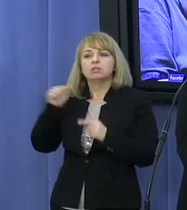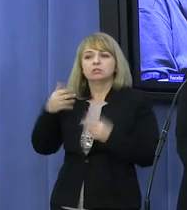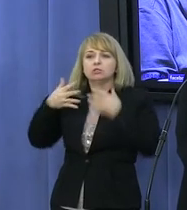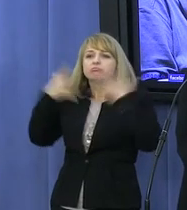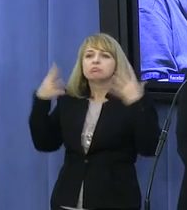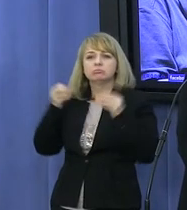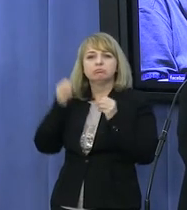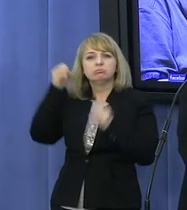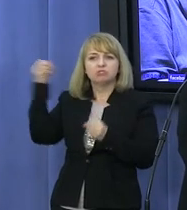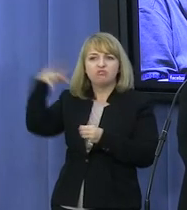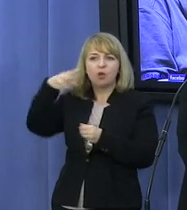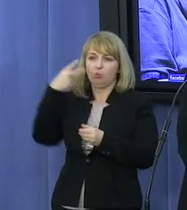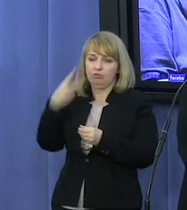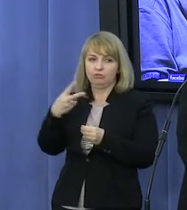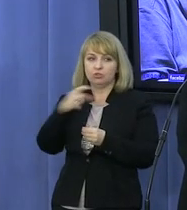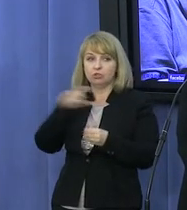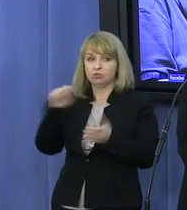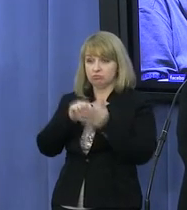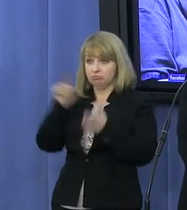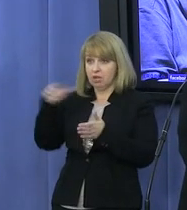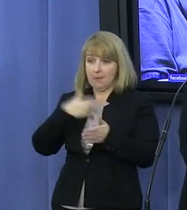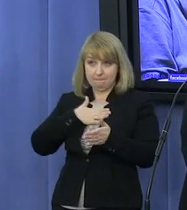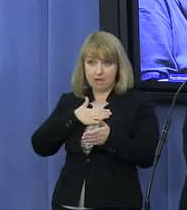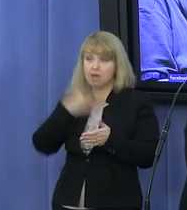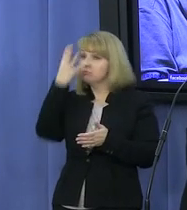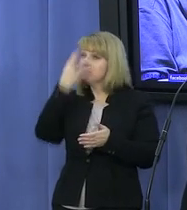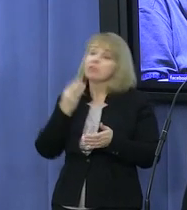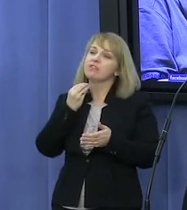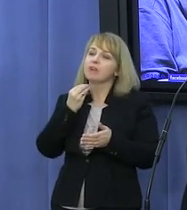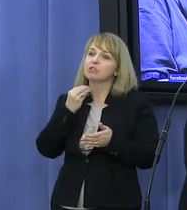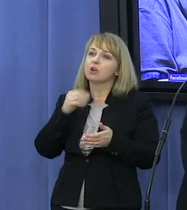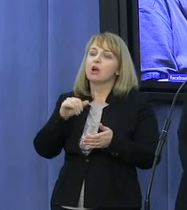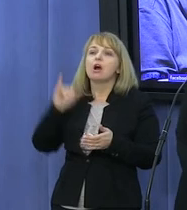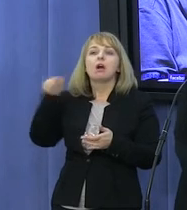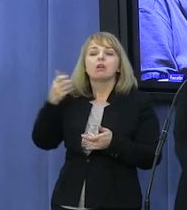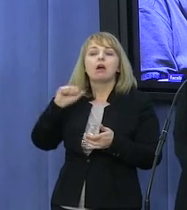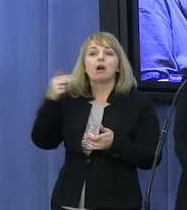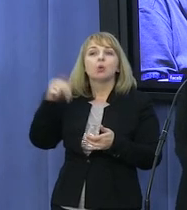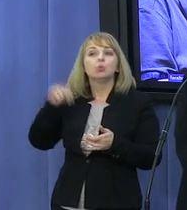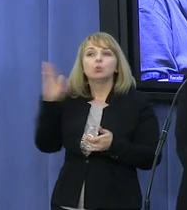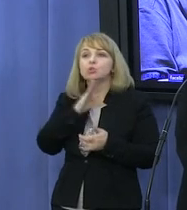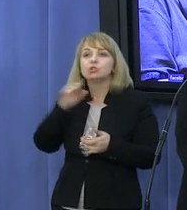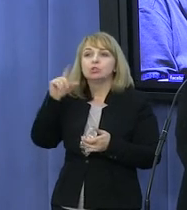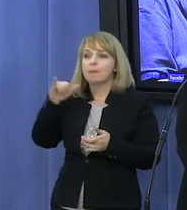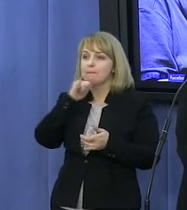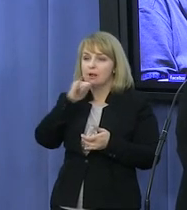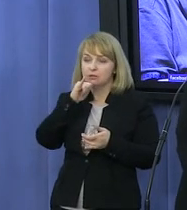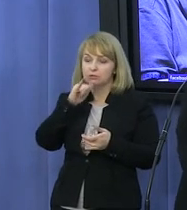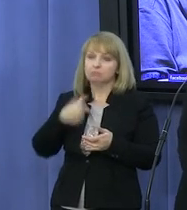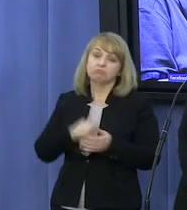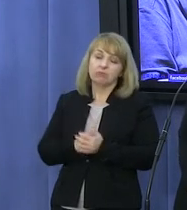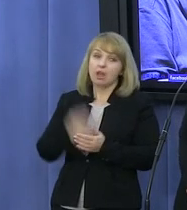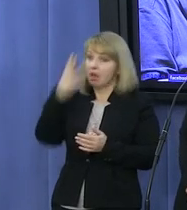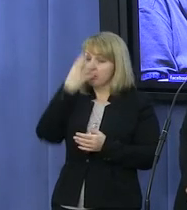kawałek twarzy Janusza Palikota? Ten światowid, Platforma Obywatelska. Twarzy Janusza